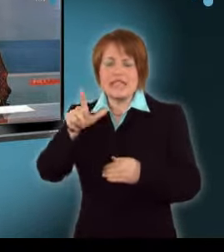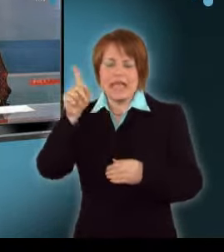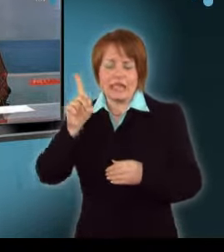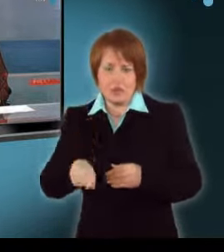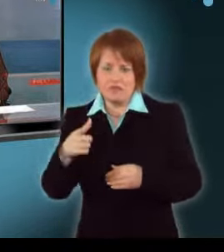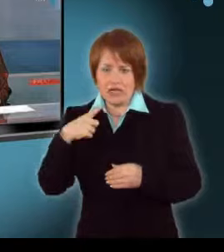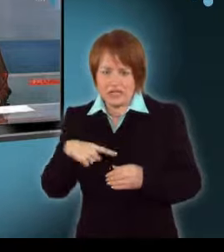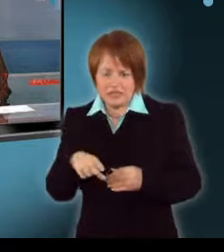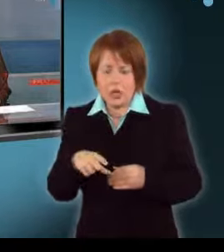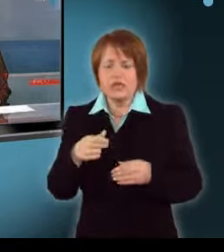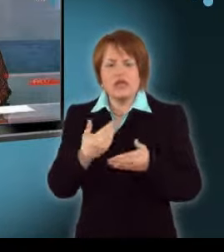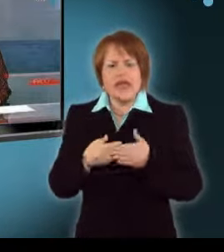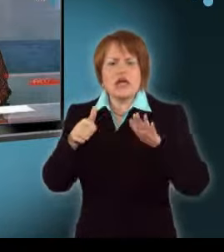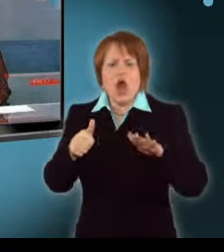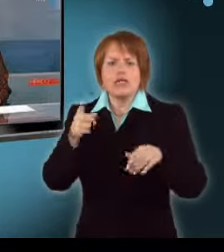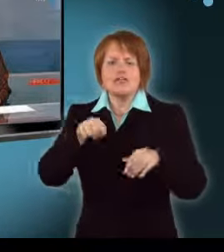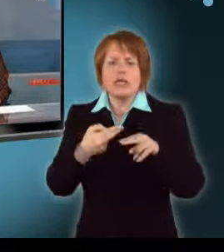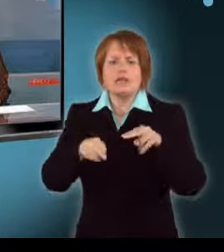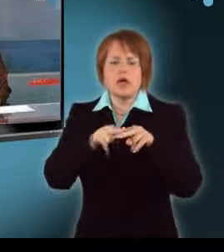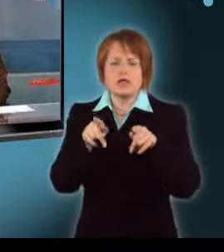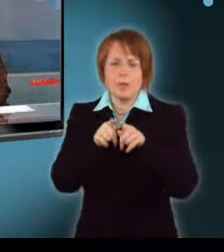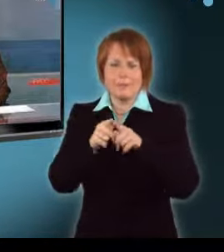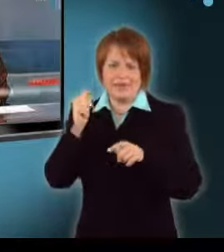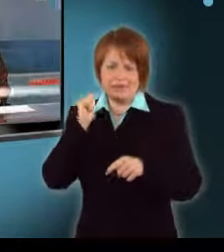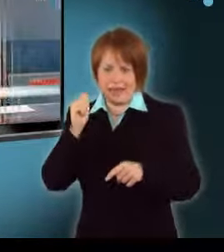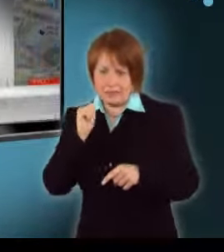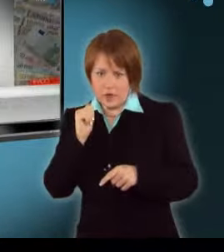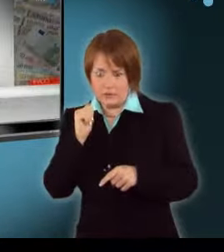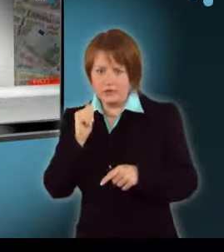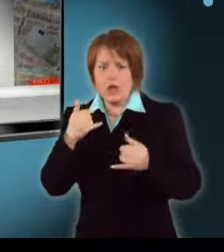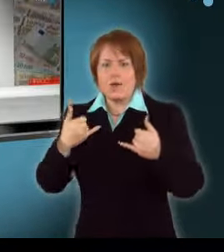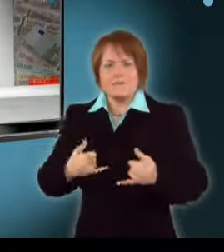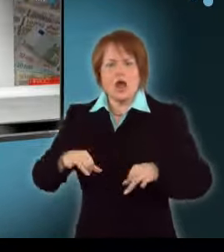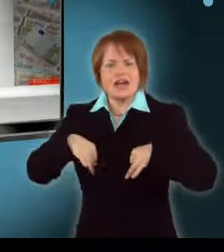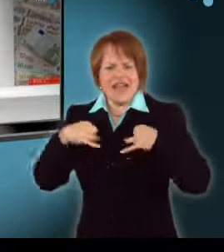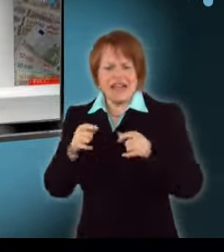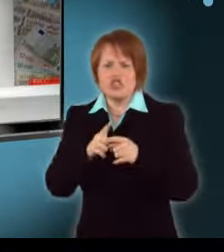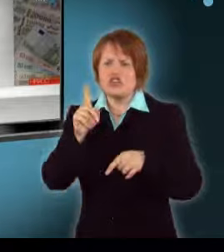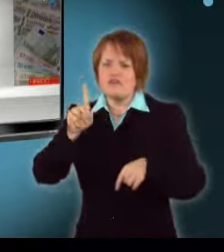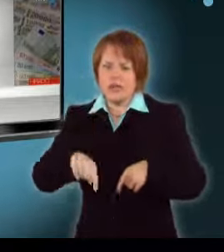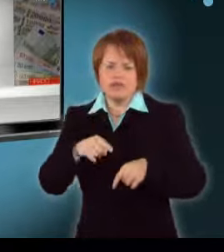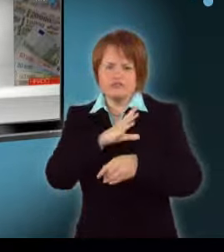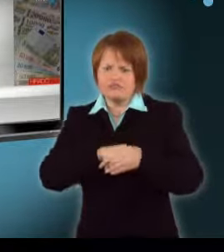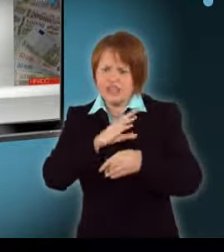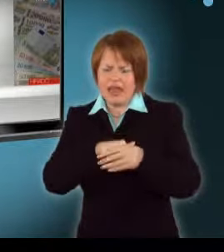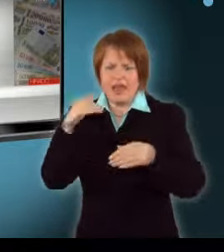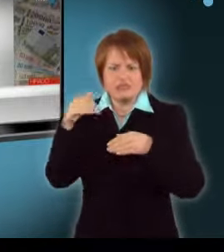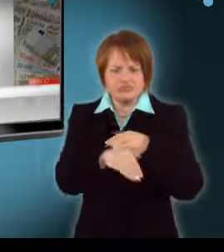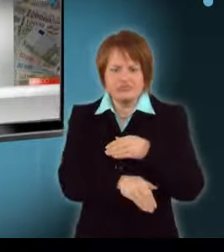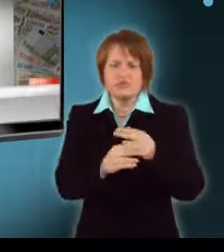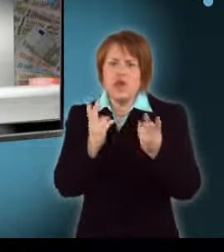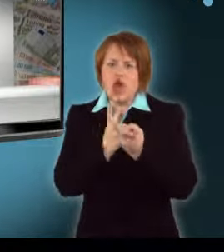devizapiacon. 6 forinttal többet, mint a tegnapi záráskor. A forint már reggel gyengüléssel nyitott. Az árfolyamot a